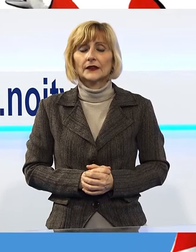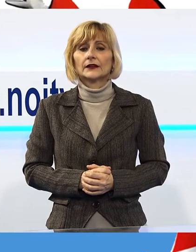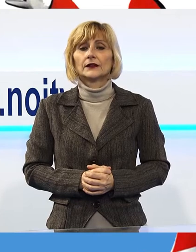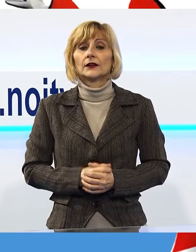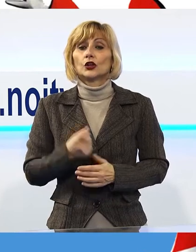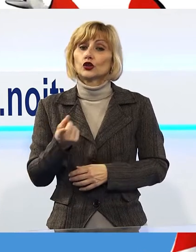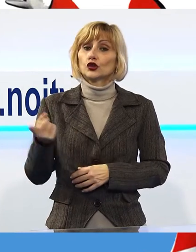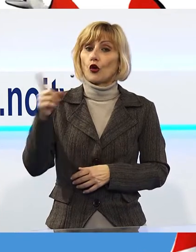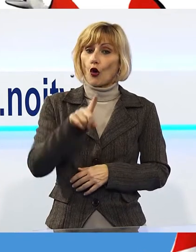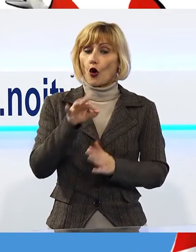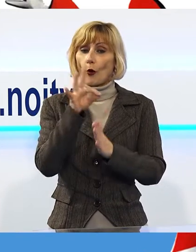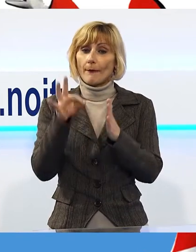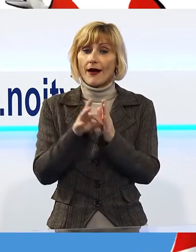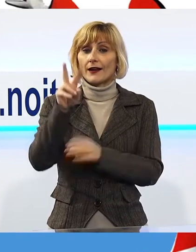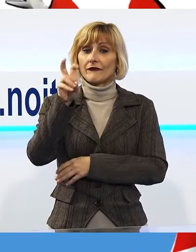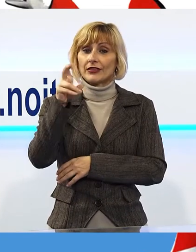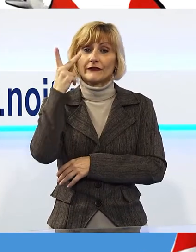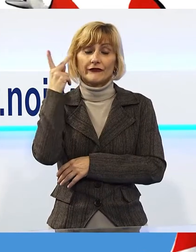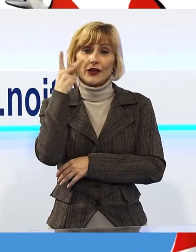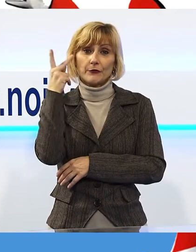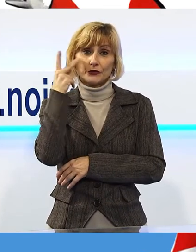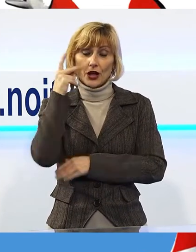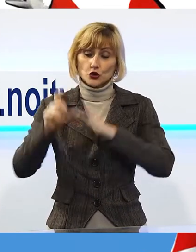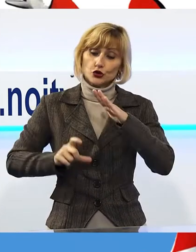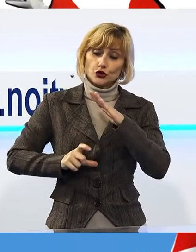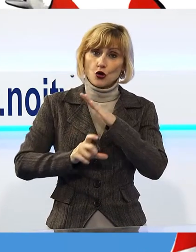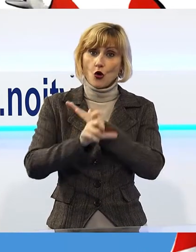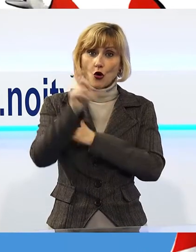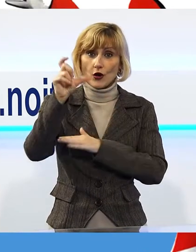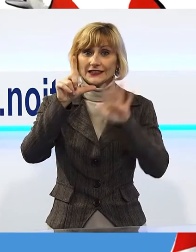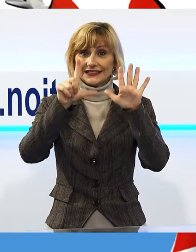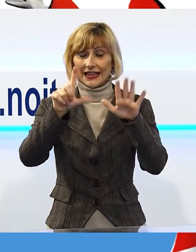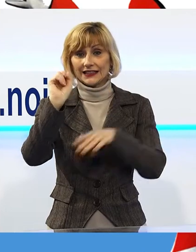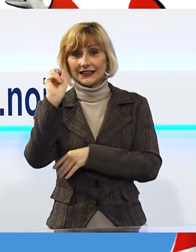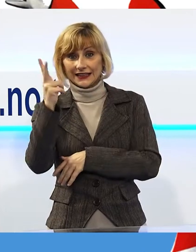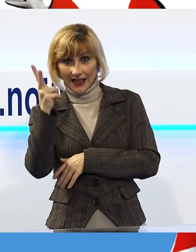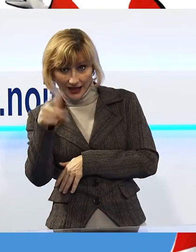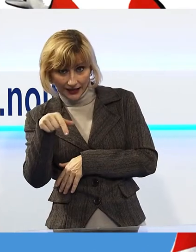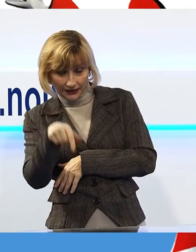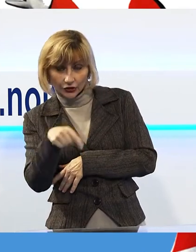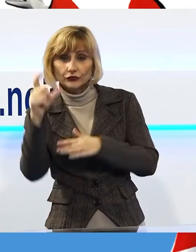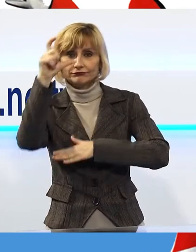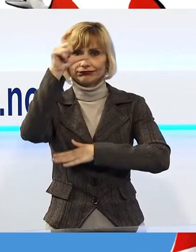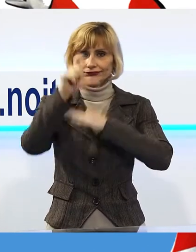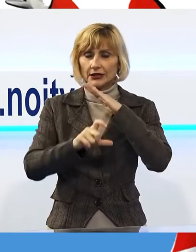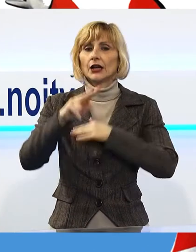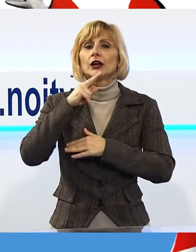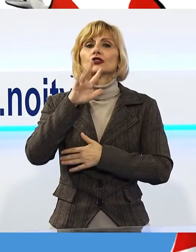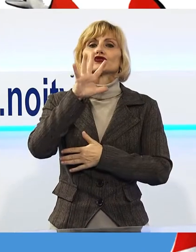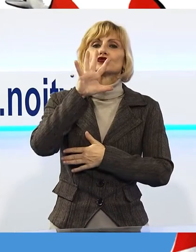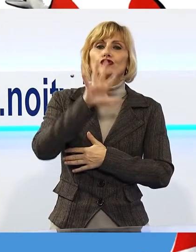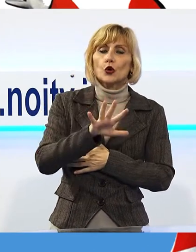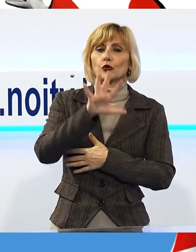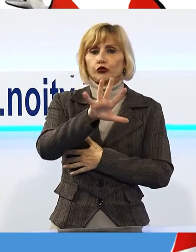Domani è il 20 febbraio, il sole sorge alle 7.13 e tramonta alle 17.51,